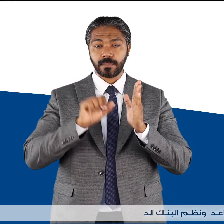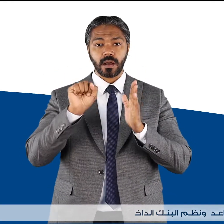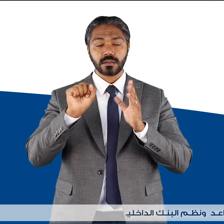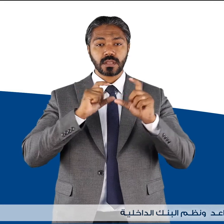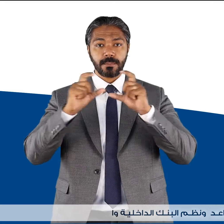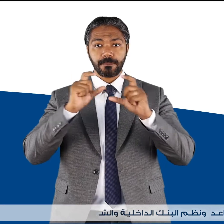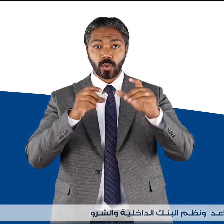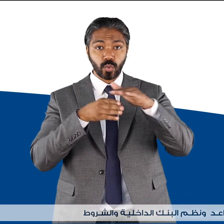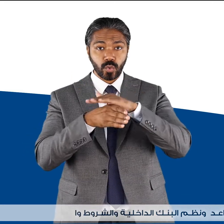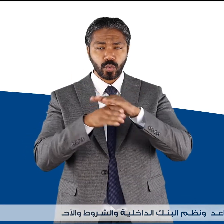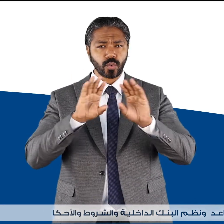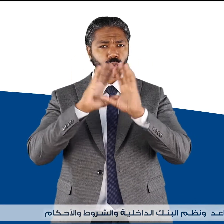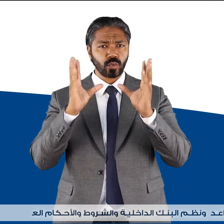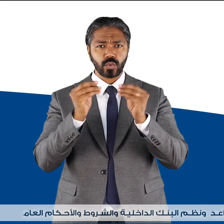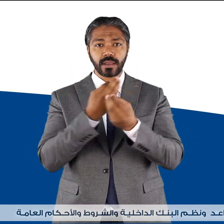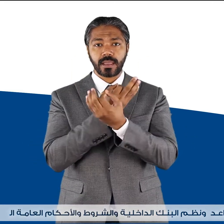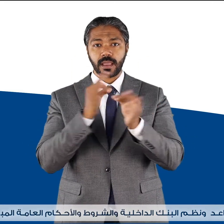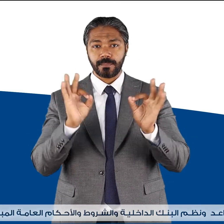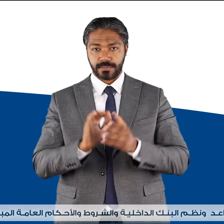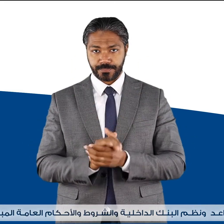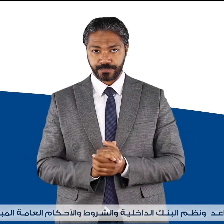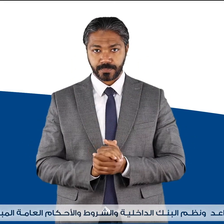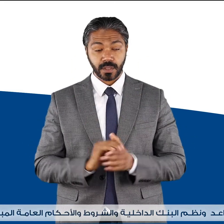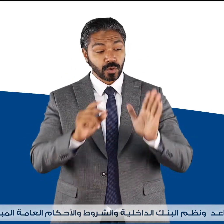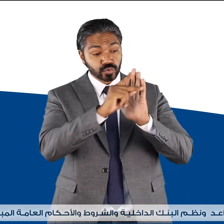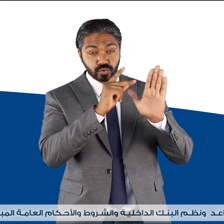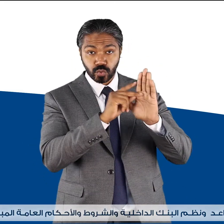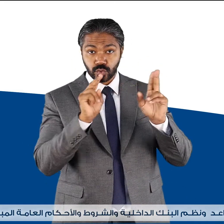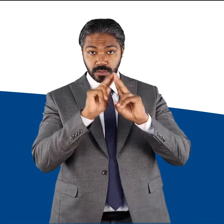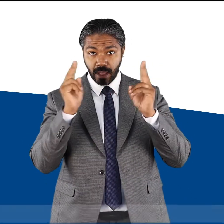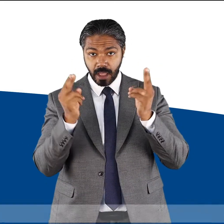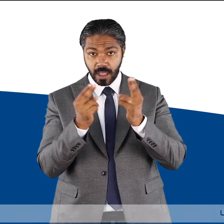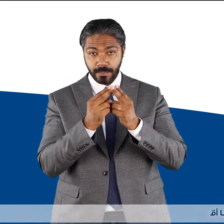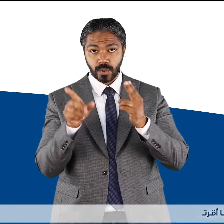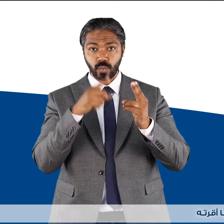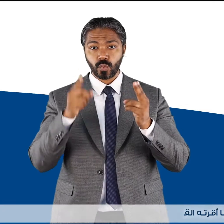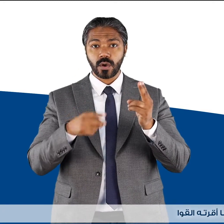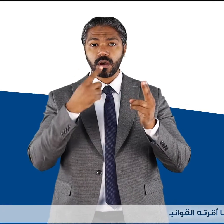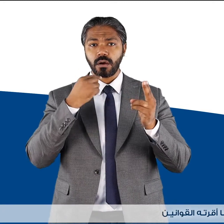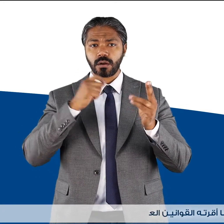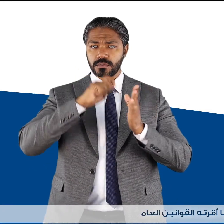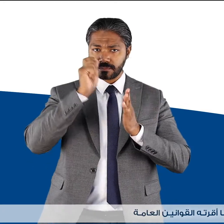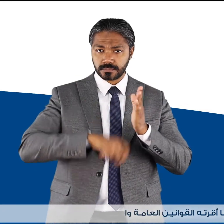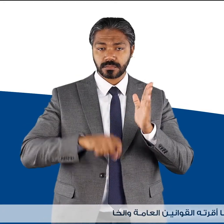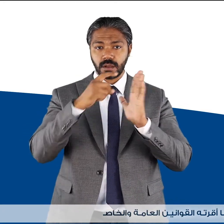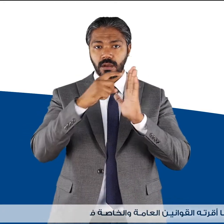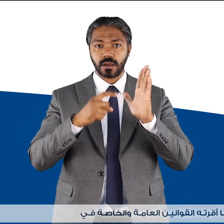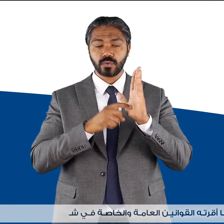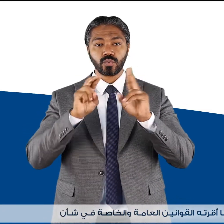الداخلية والشروط والأحكام العامة المبينة أدنى وكل ما أقرته القوانين العامة والخاصة في